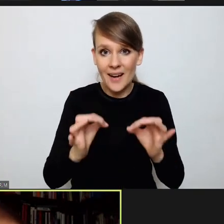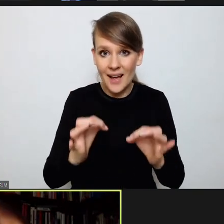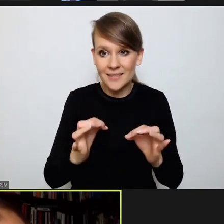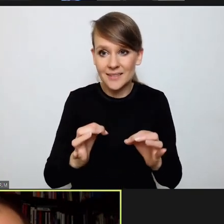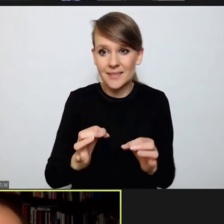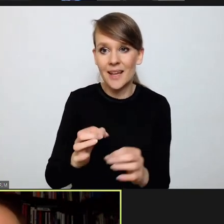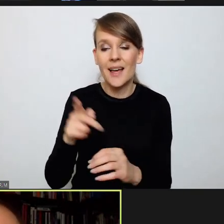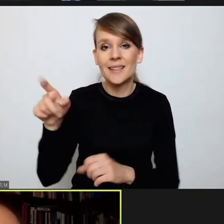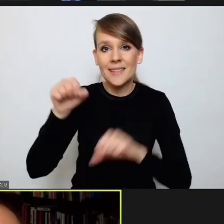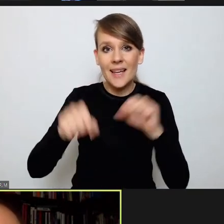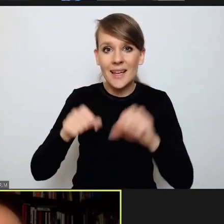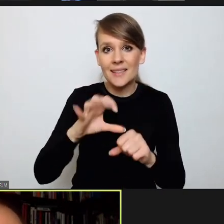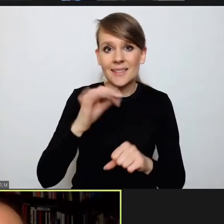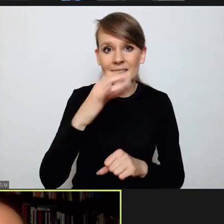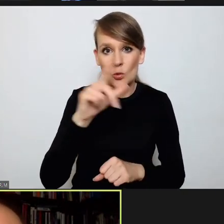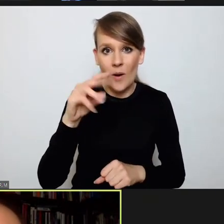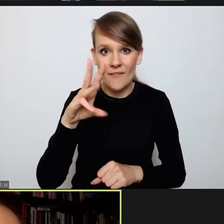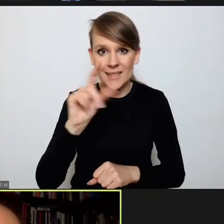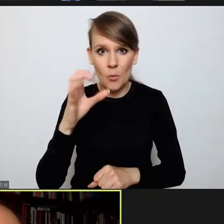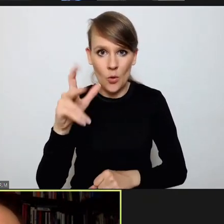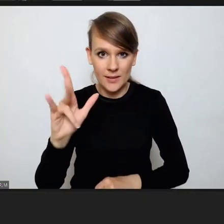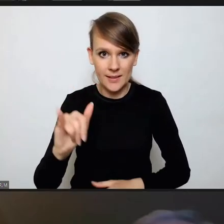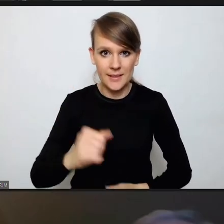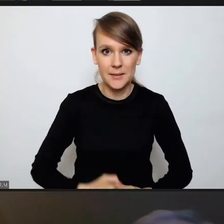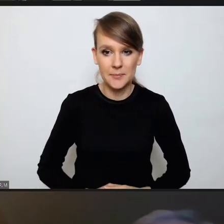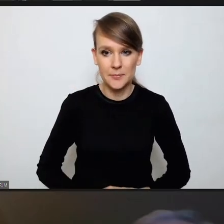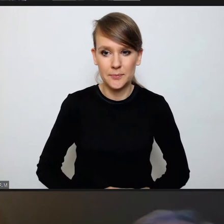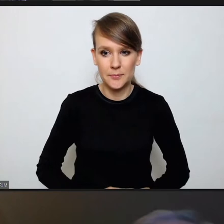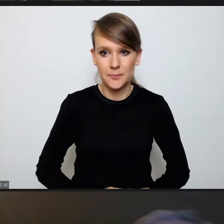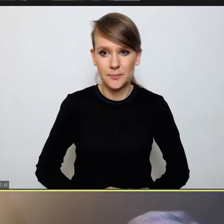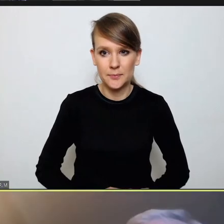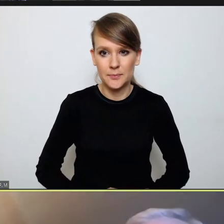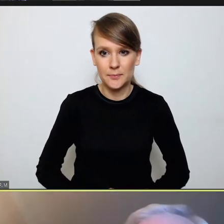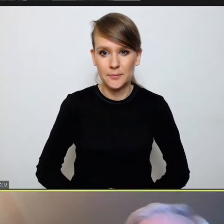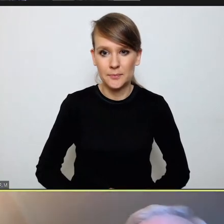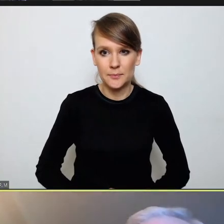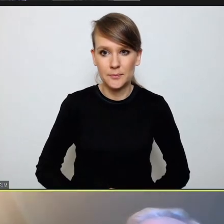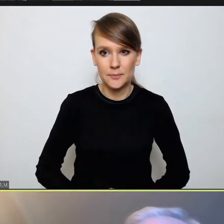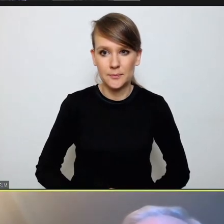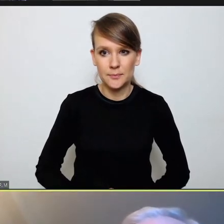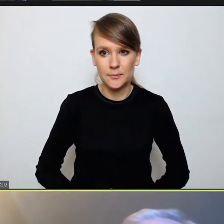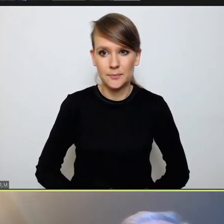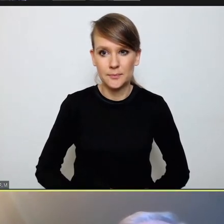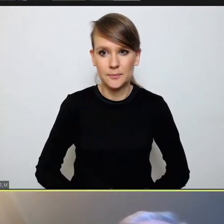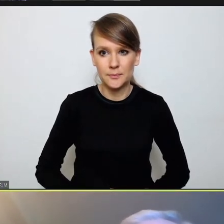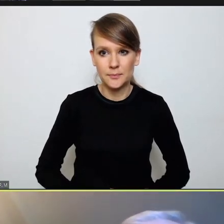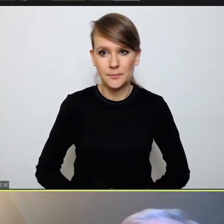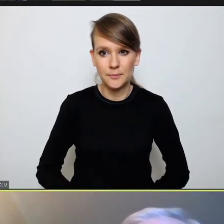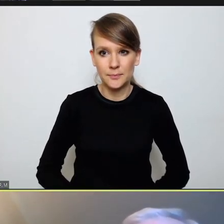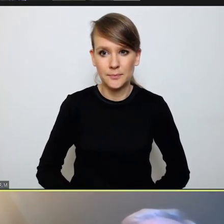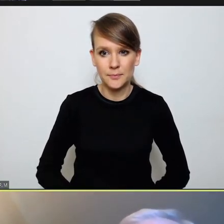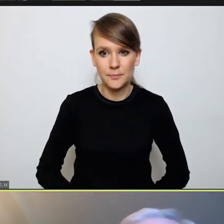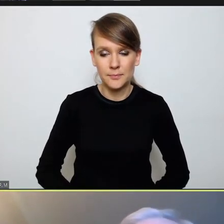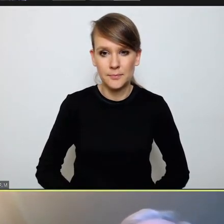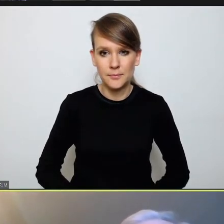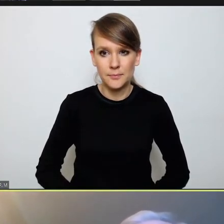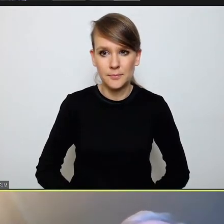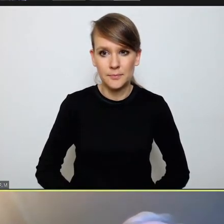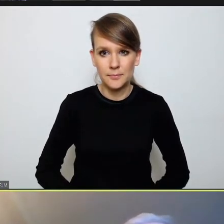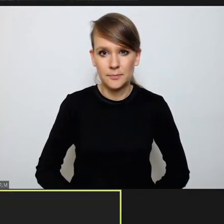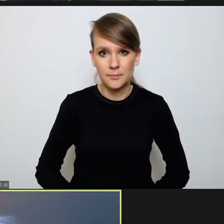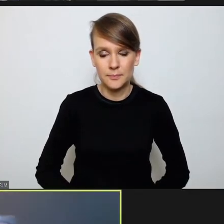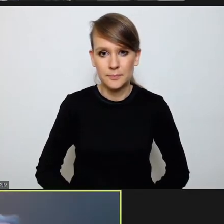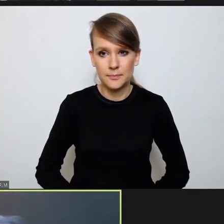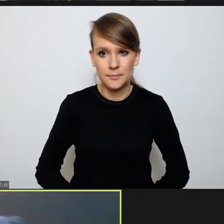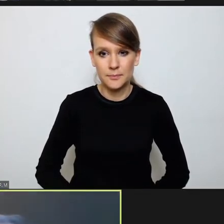sędzia Stanisław Zabłocki. Dziękuję za zaproszenie na spotkanie. Raz jeszcze wszystkich państwa